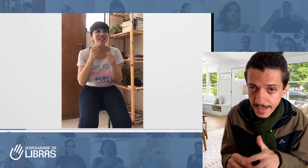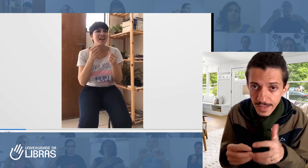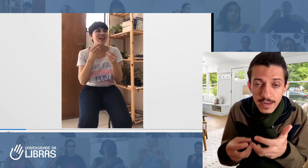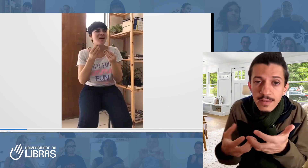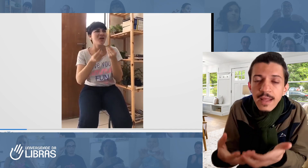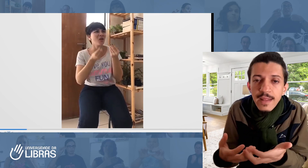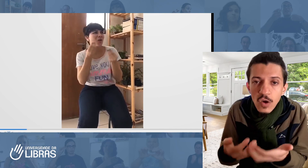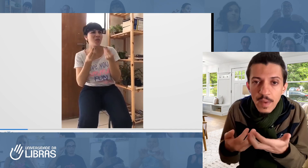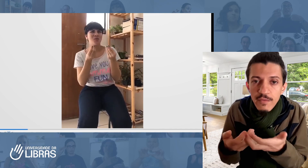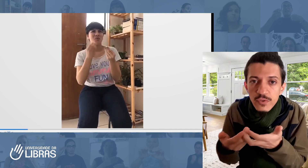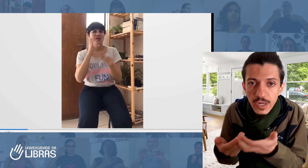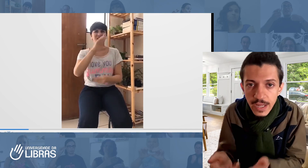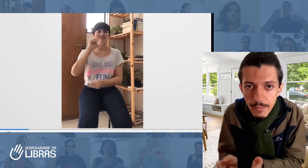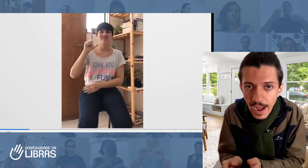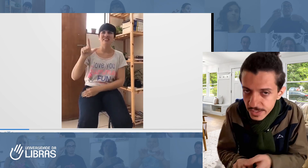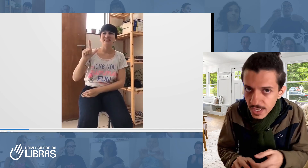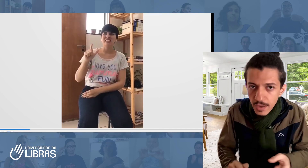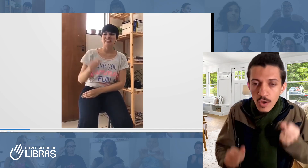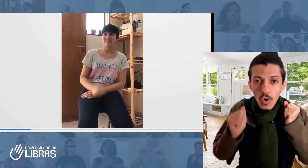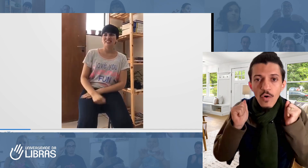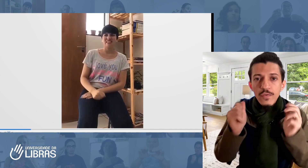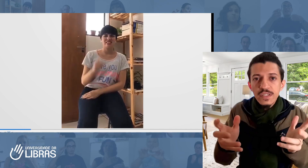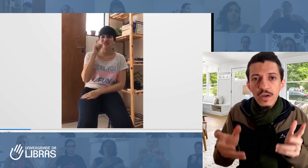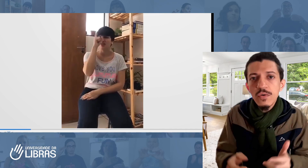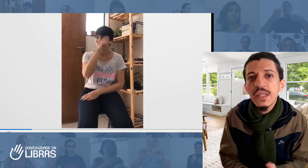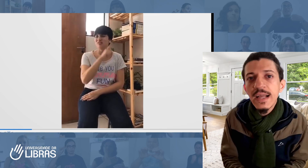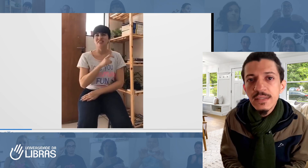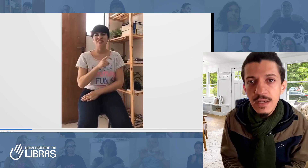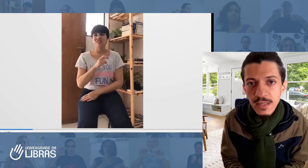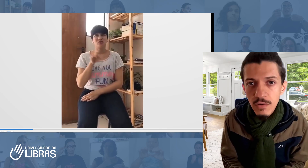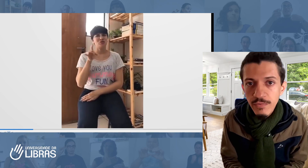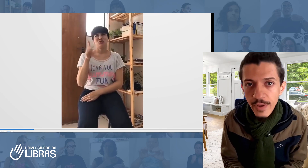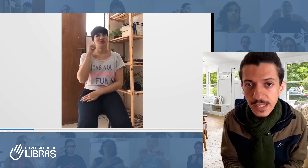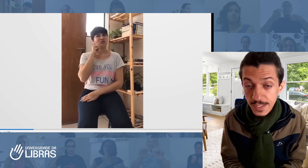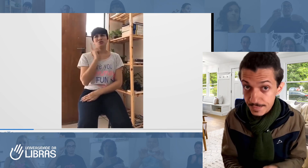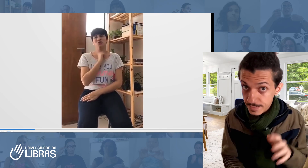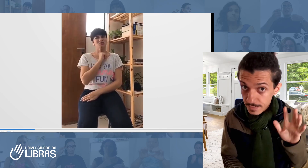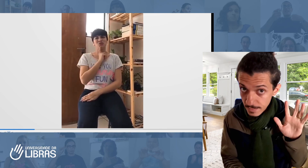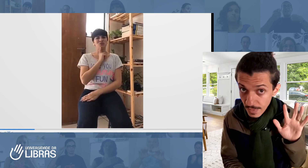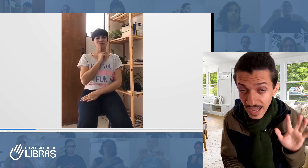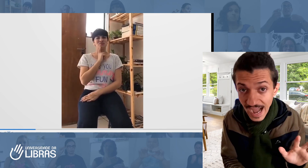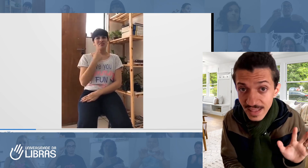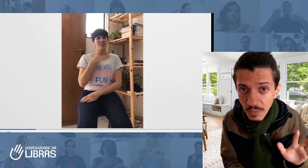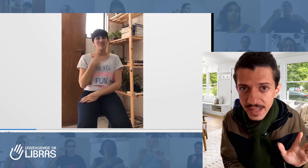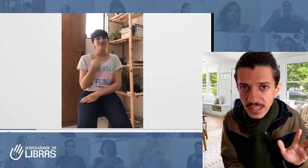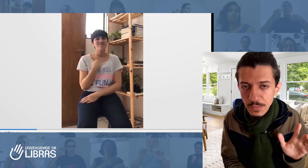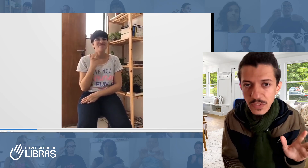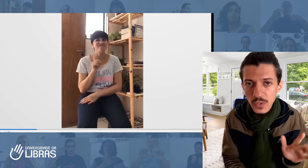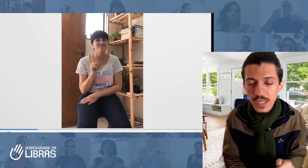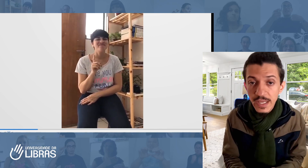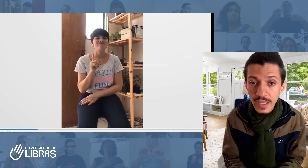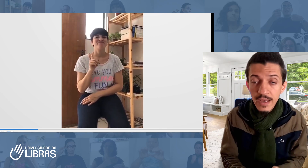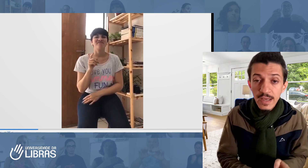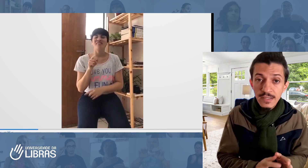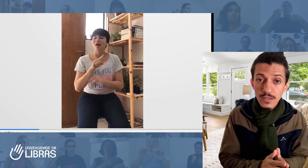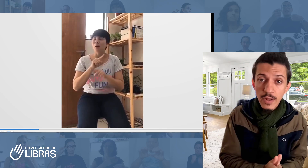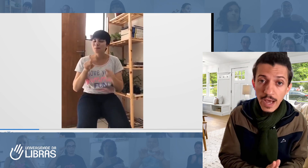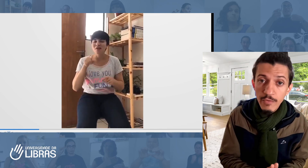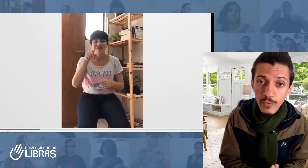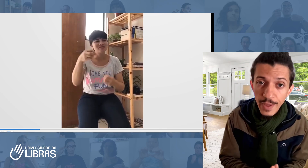tentando entender como é que funciona a gramática, ou você já consegue sinalizar com fluência? Cada uma dessas pessoas aqui se tornaram fluentes